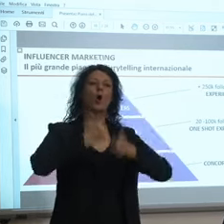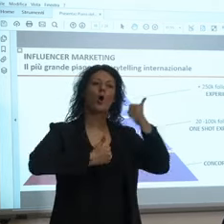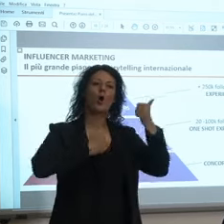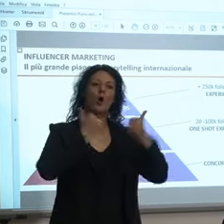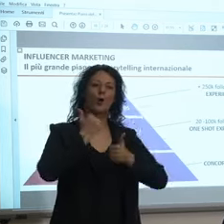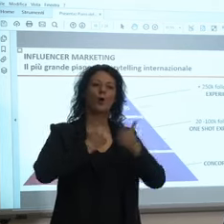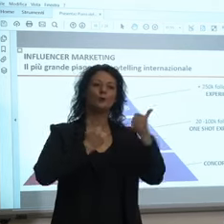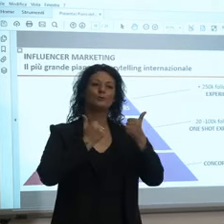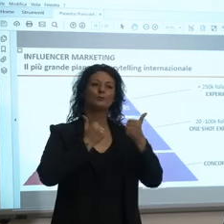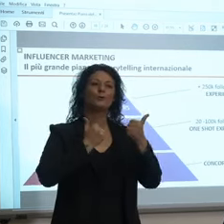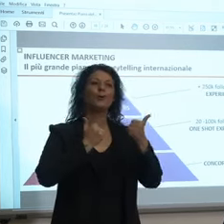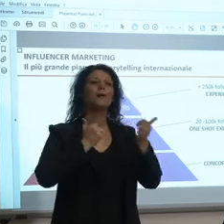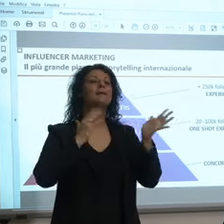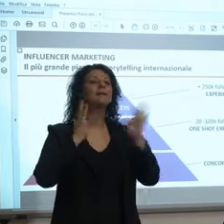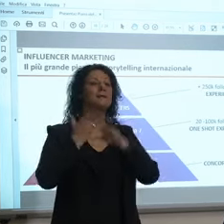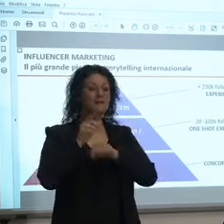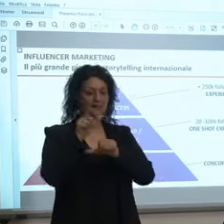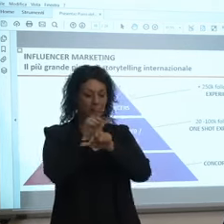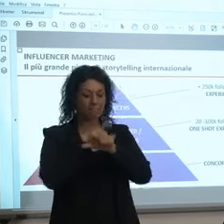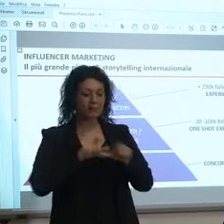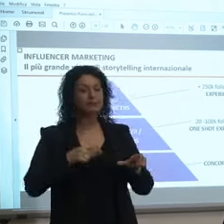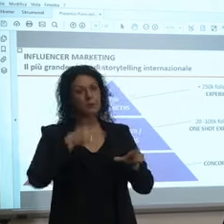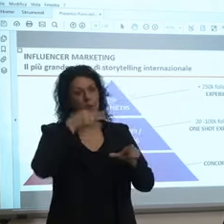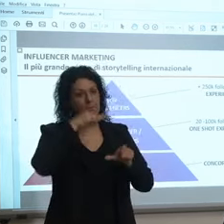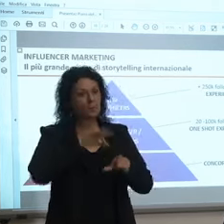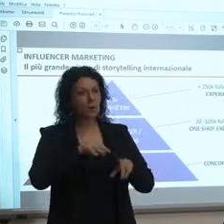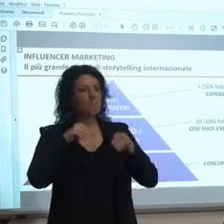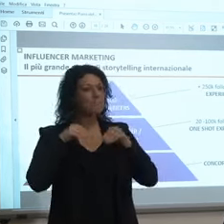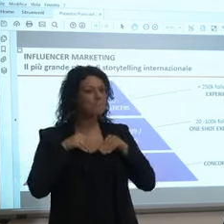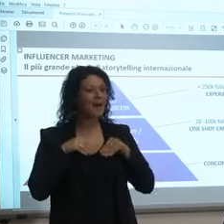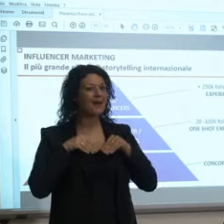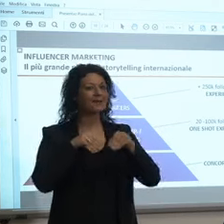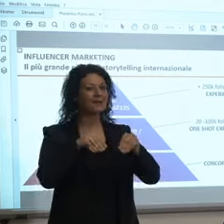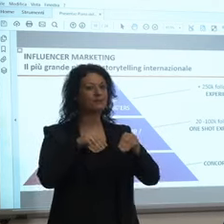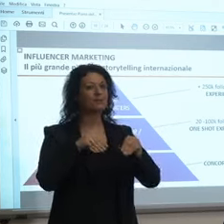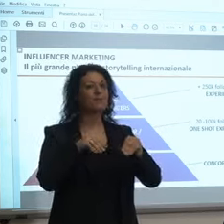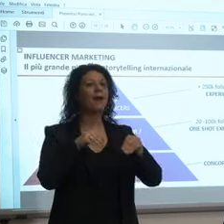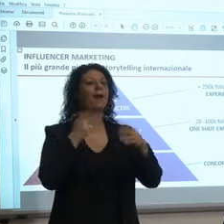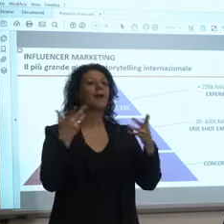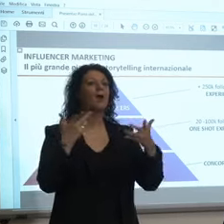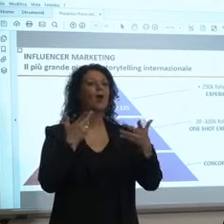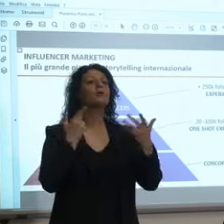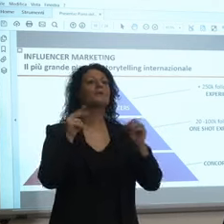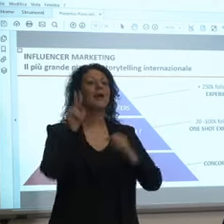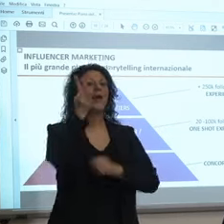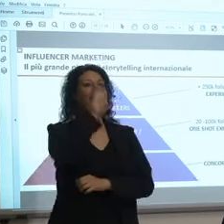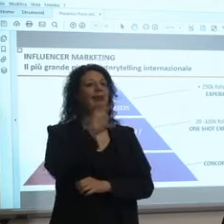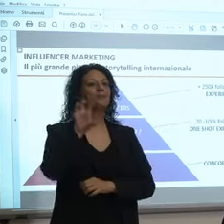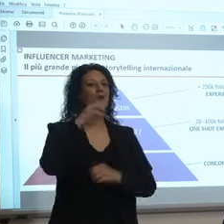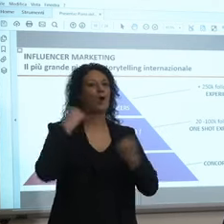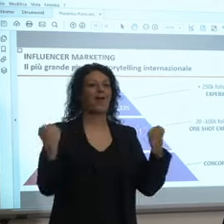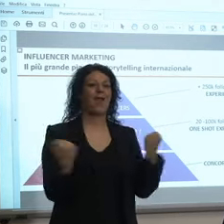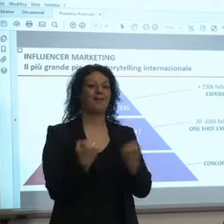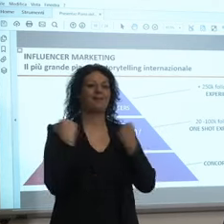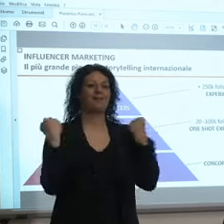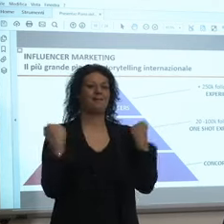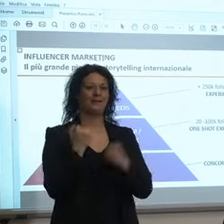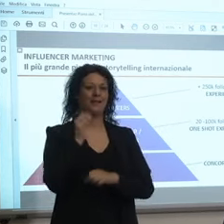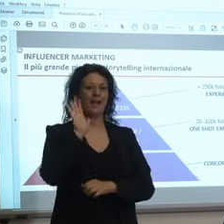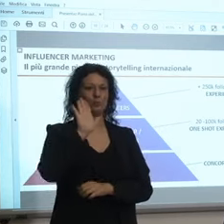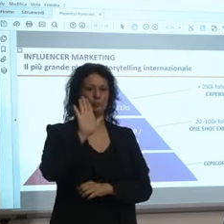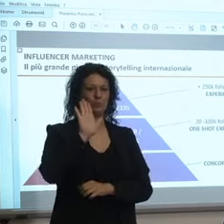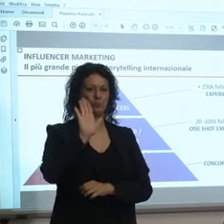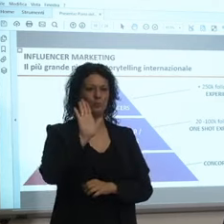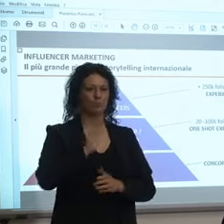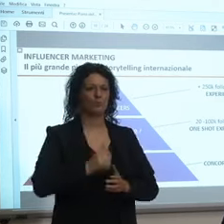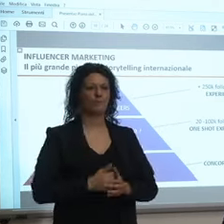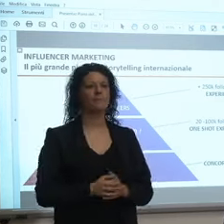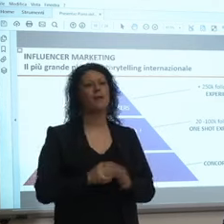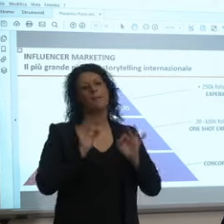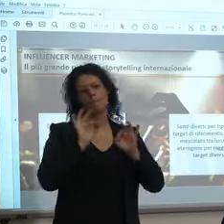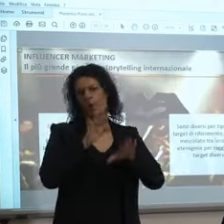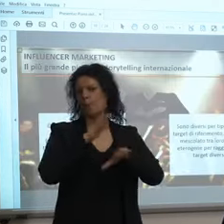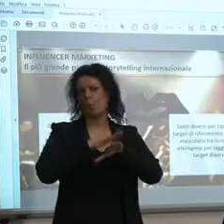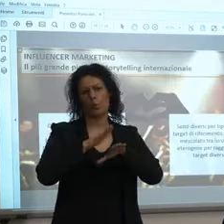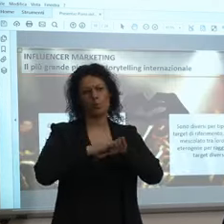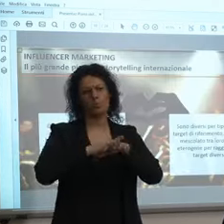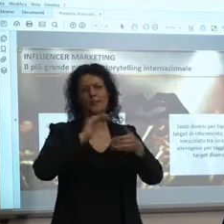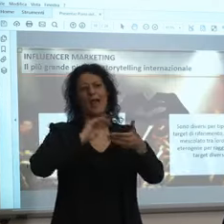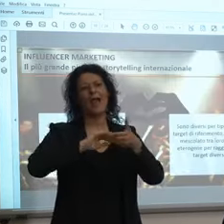partecipi anche di tutta l'attività che la regione che la regione fa ovviamente utenti che partecipano in rete